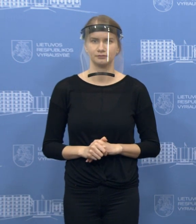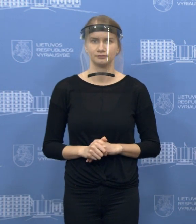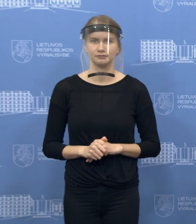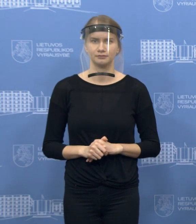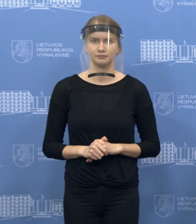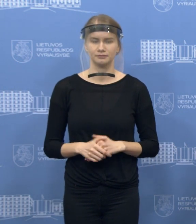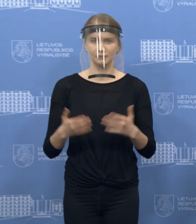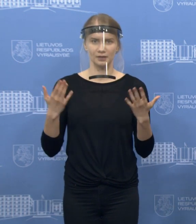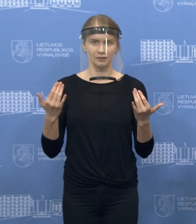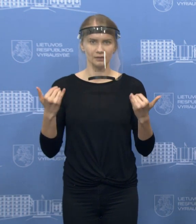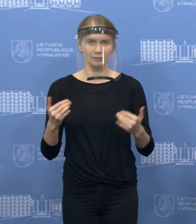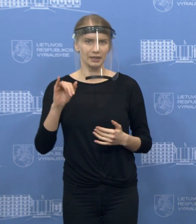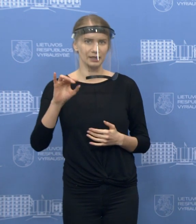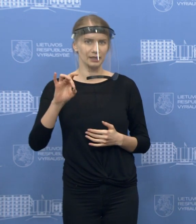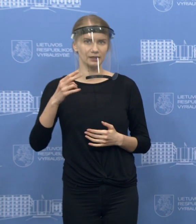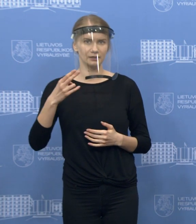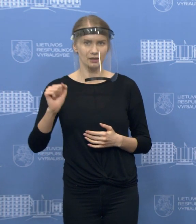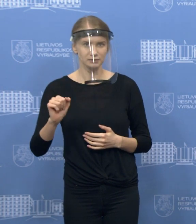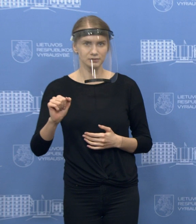Dabar Ignas Ičiauskas, BNS.